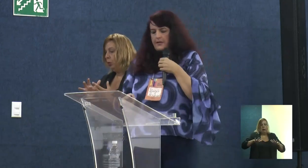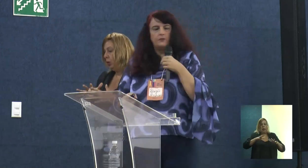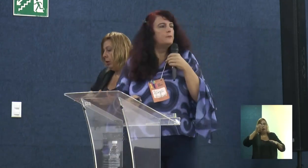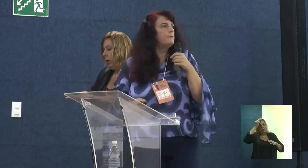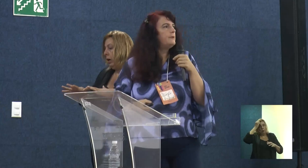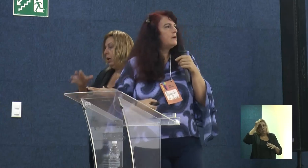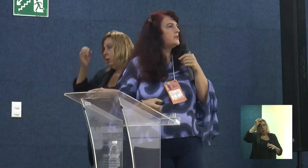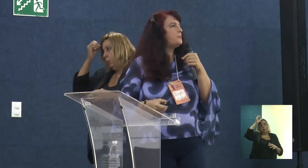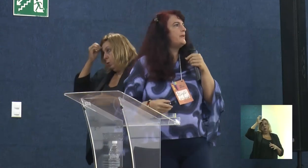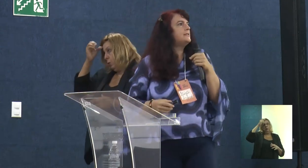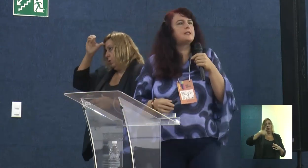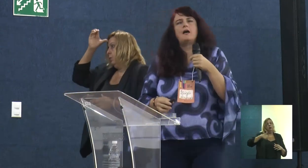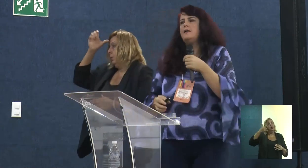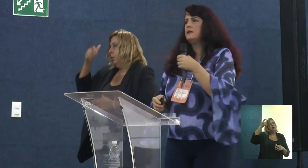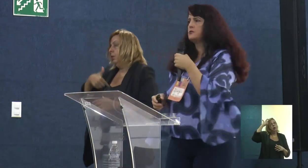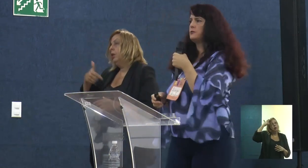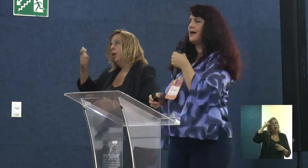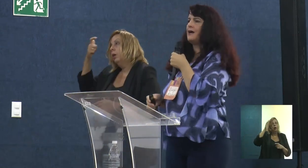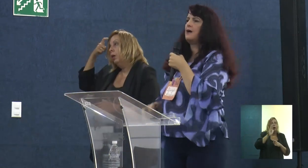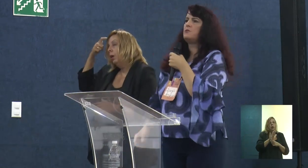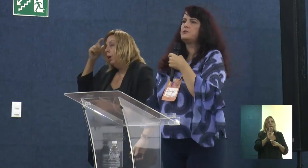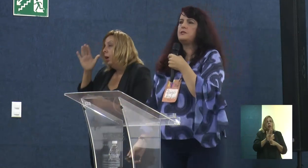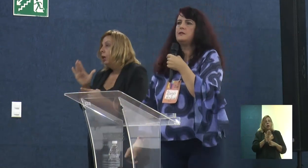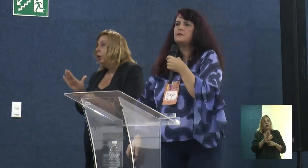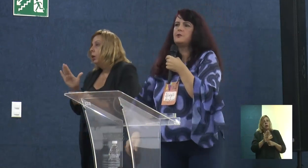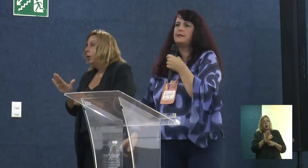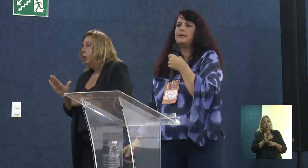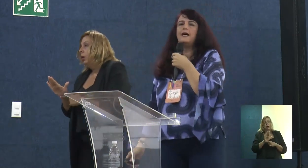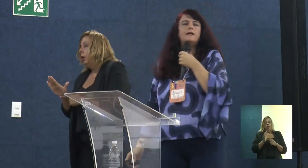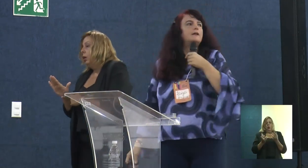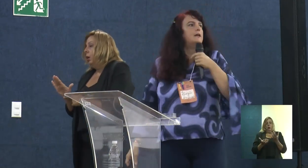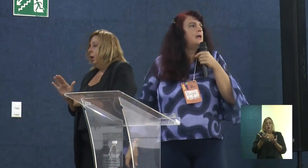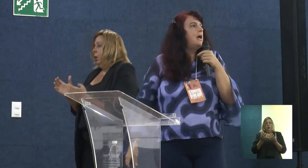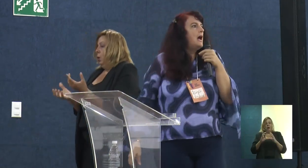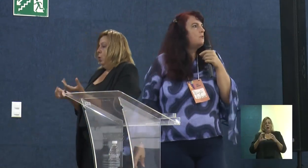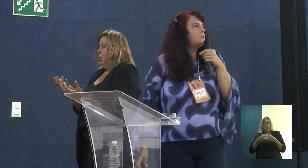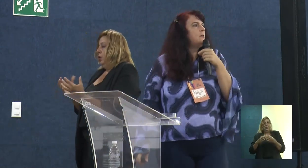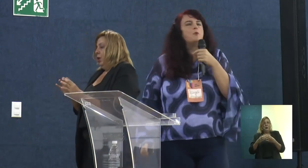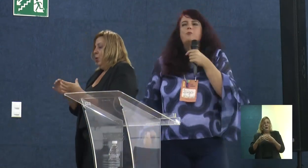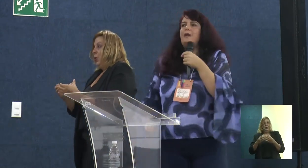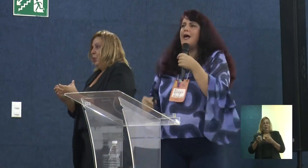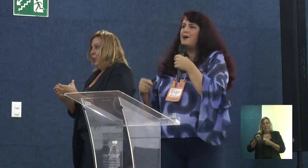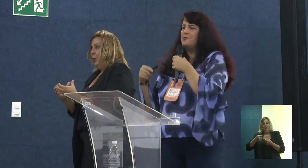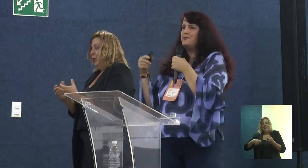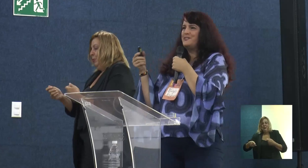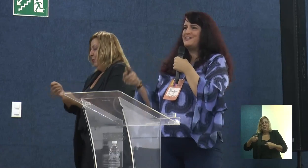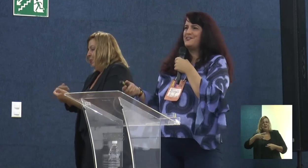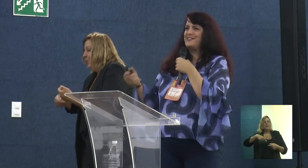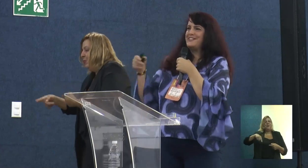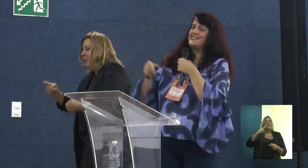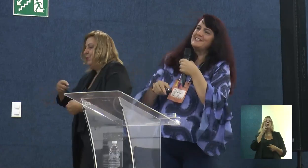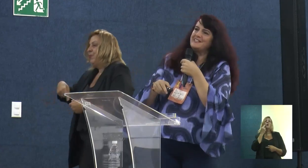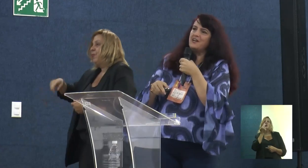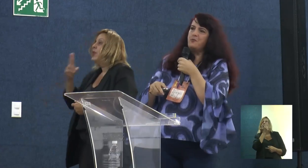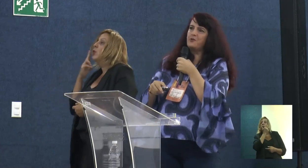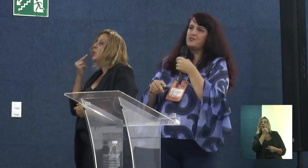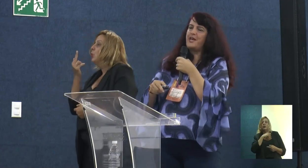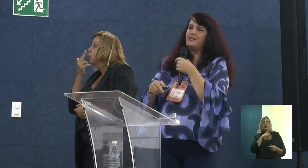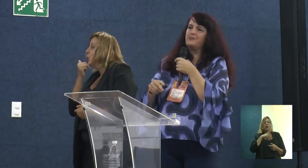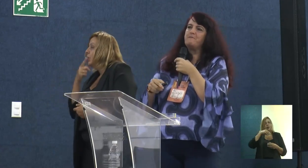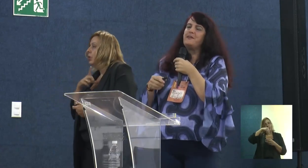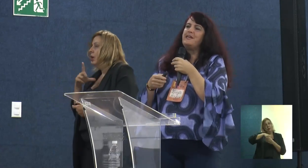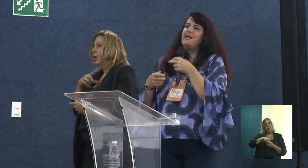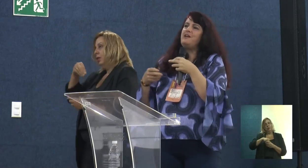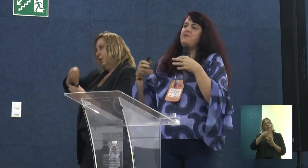conhecimento, na hora de pensar em ajudar a cozinha solidária, a cozinha popular, o nutricionista que está no